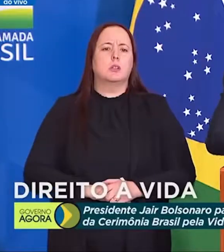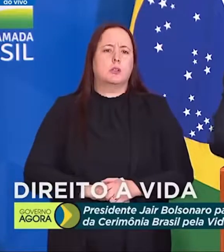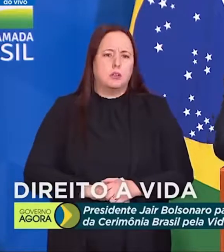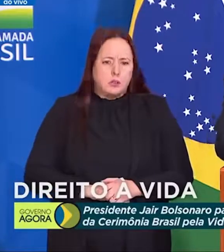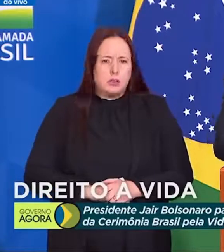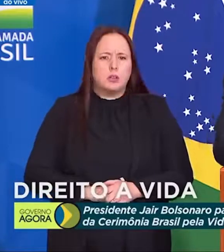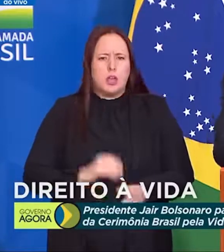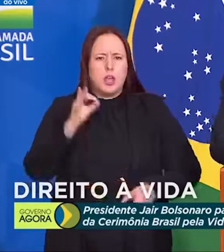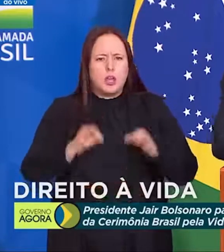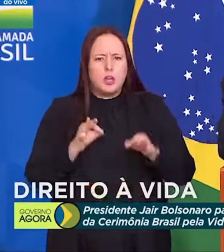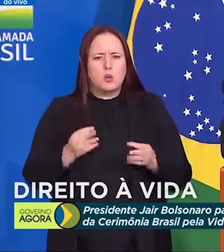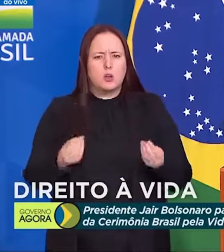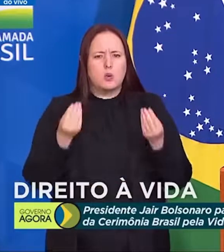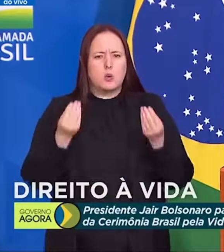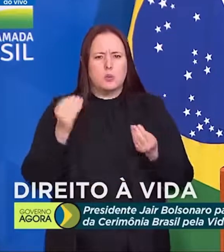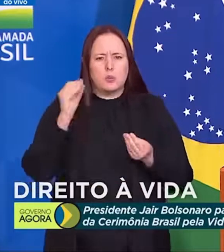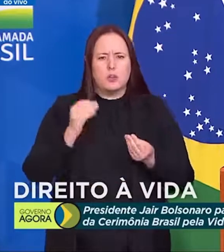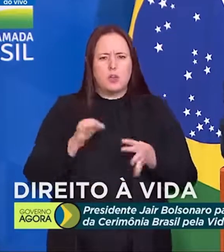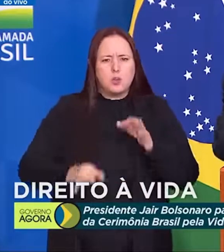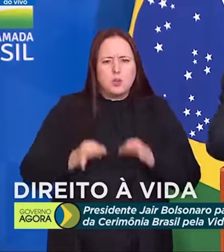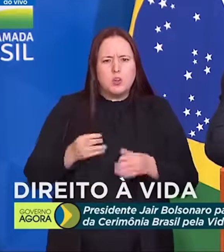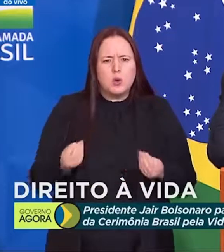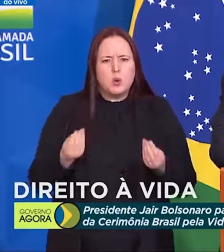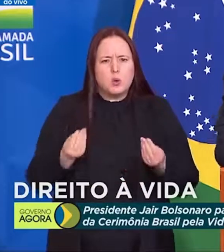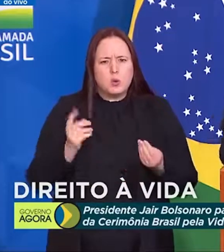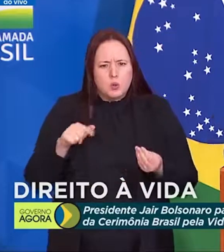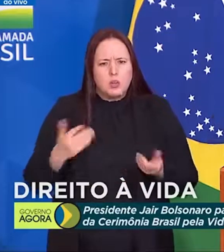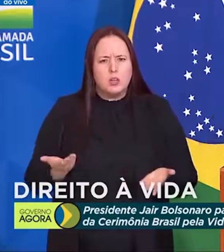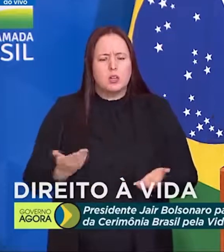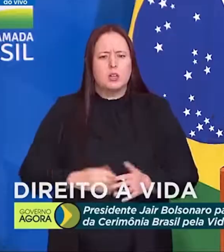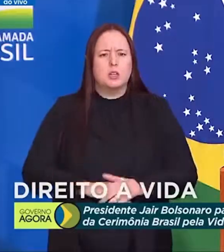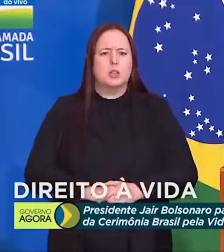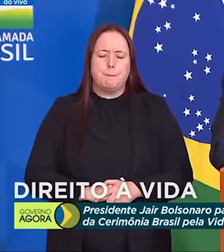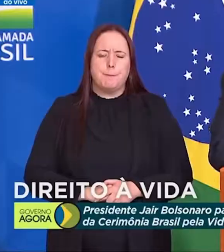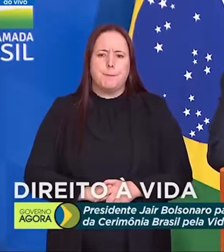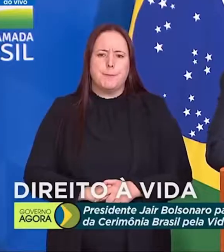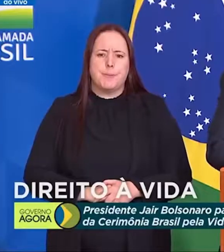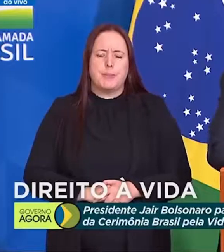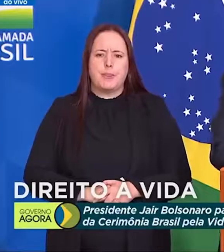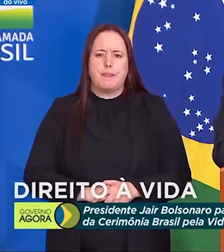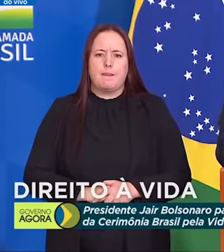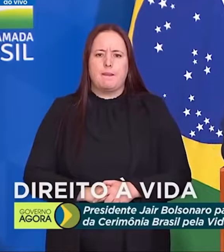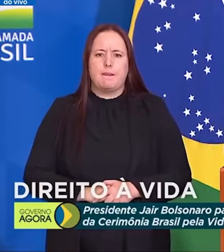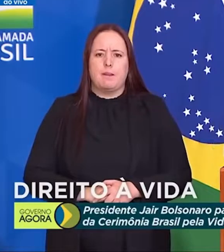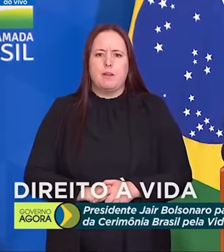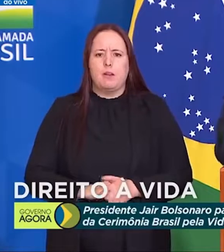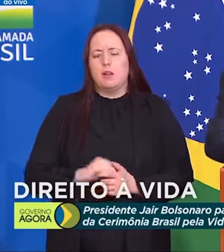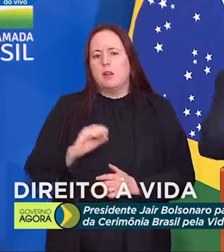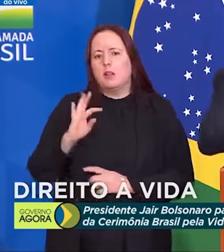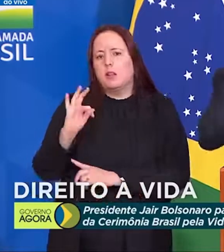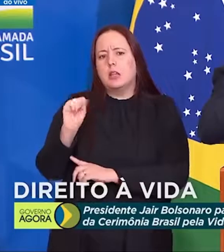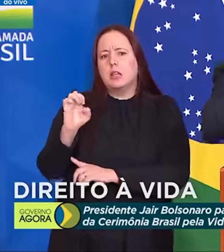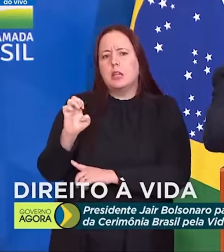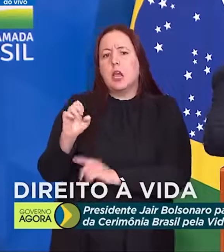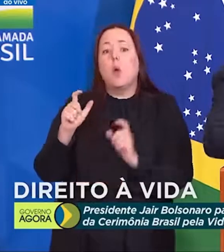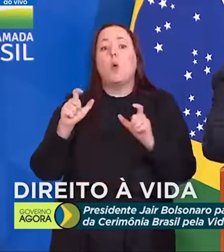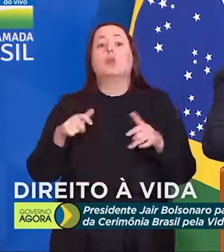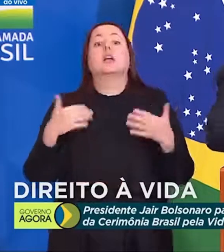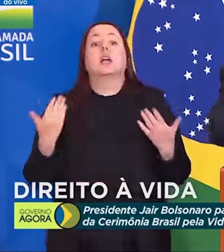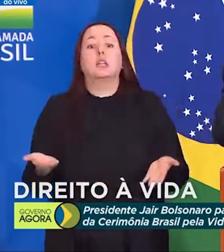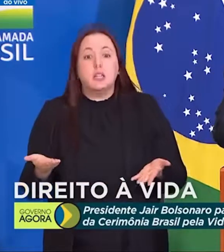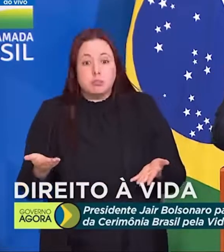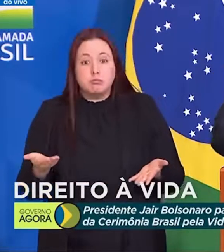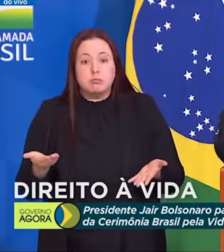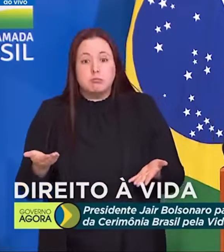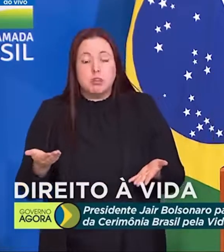Que justiça é essa? Me desculpe os demais magistrados aqui presentes. Onde está o nosso TSE? Quando convida